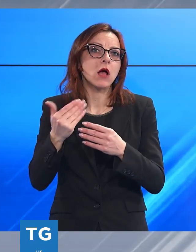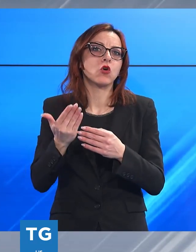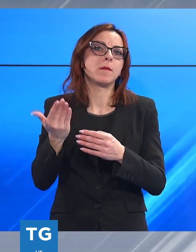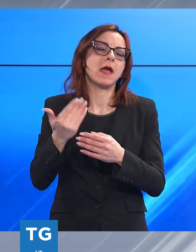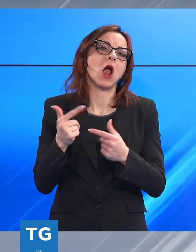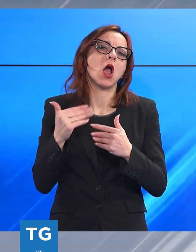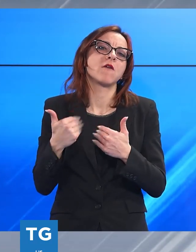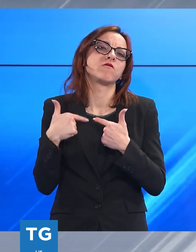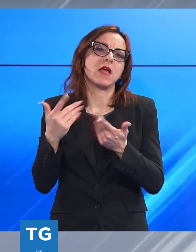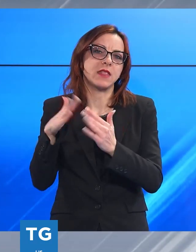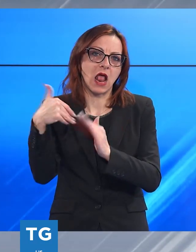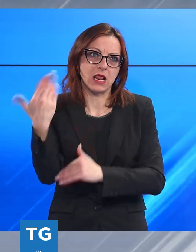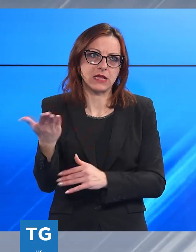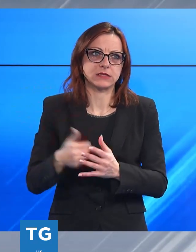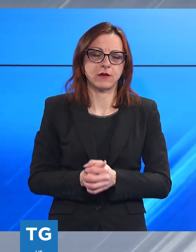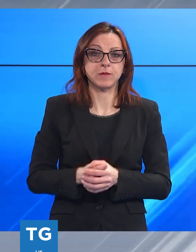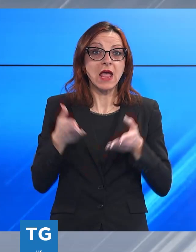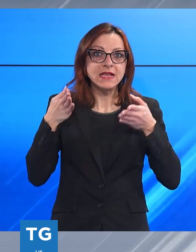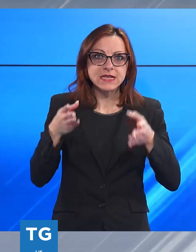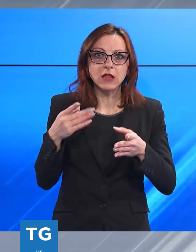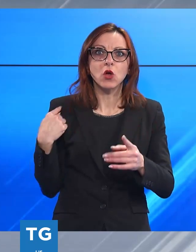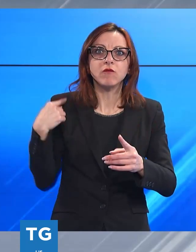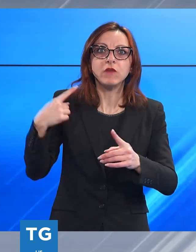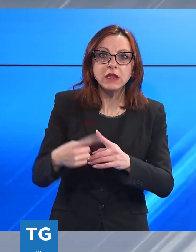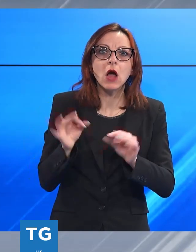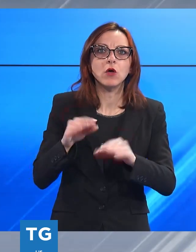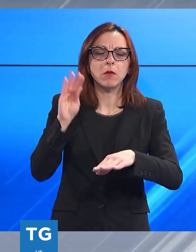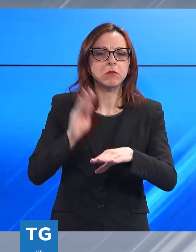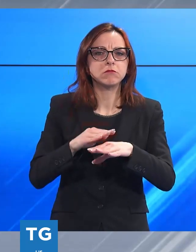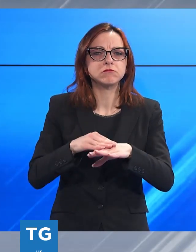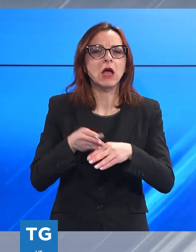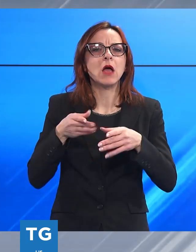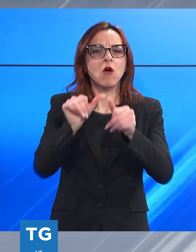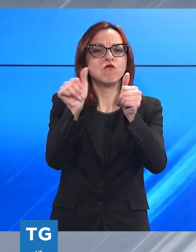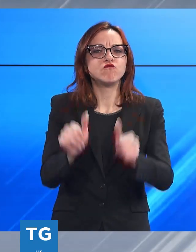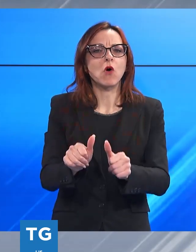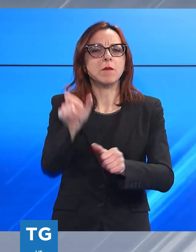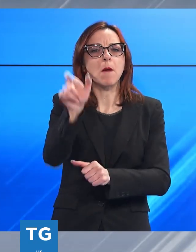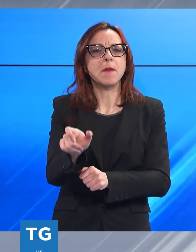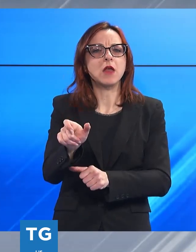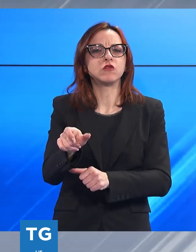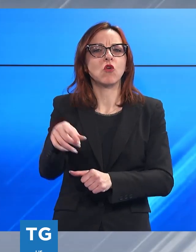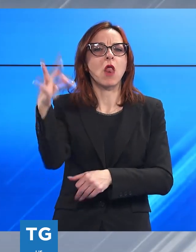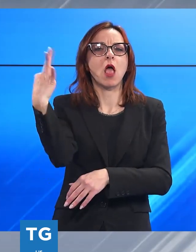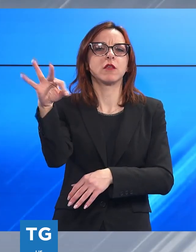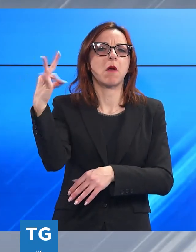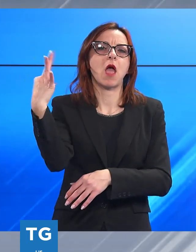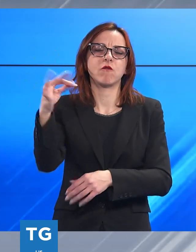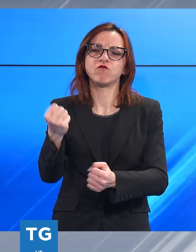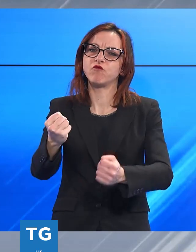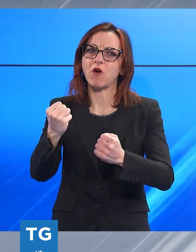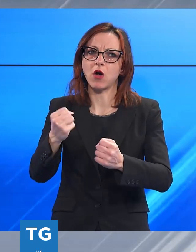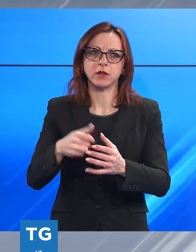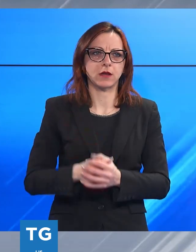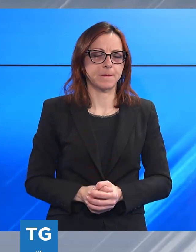sono manifestati in questi ultimi tempi, ma che oggi più che mai richiede figure professionali tecniche altamente specializzate. Per questo è